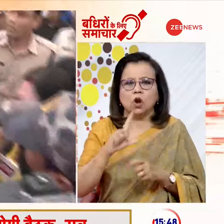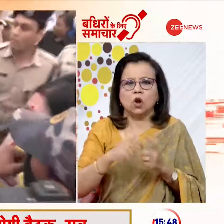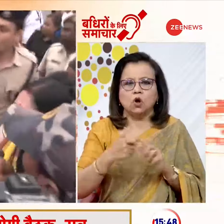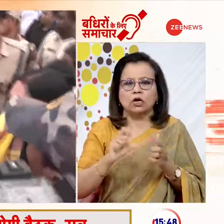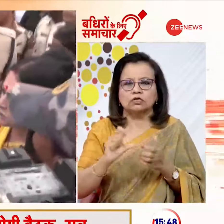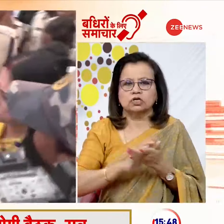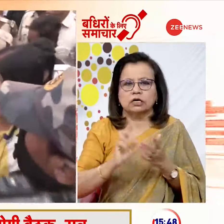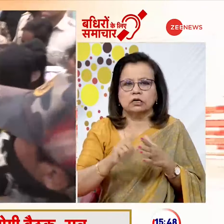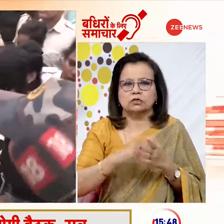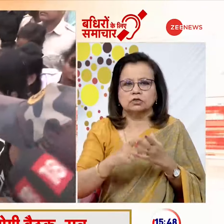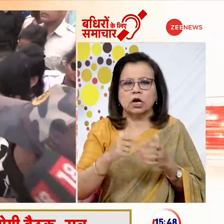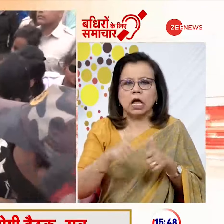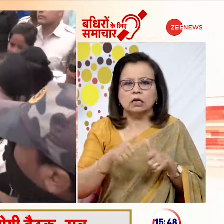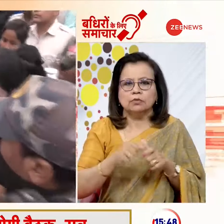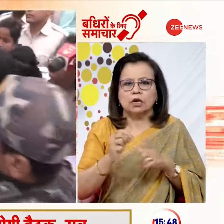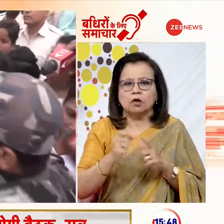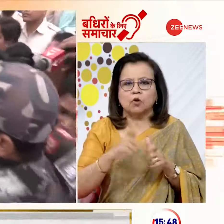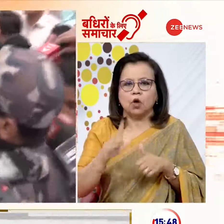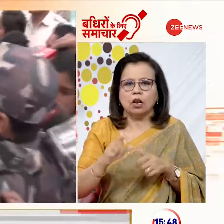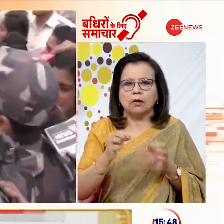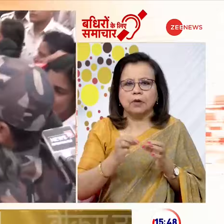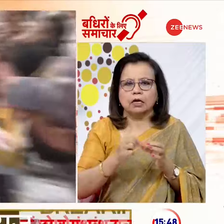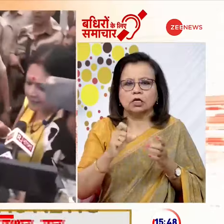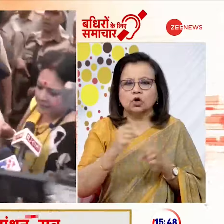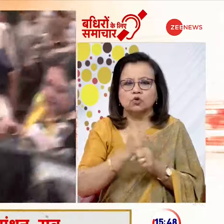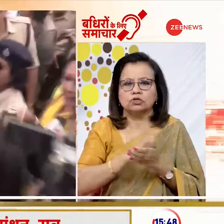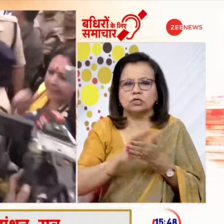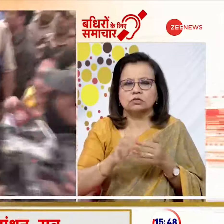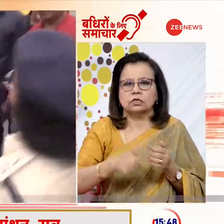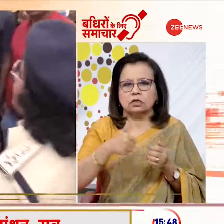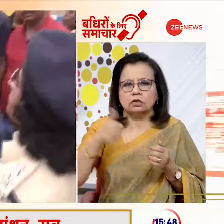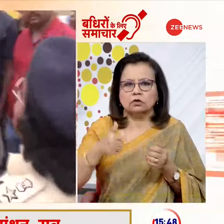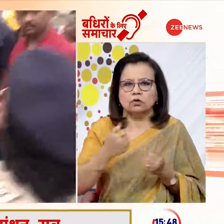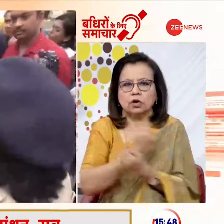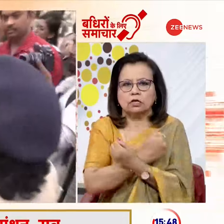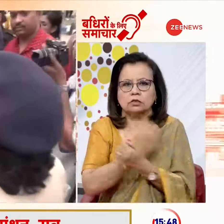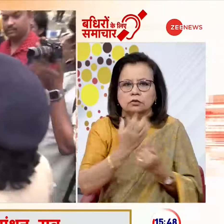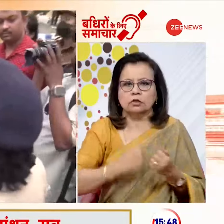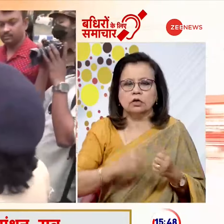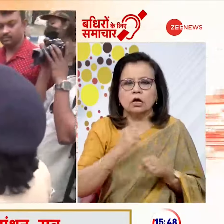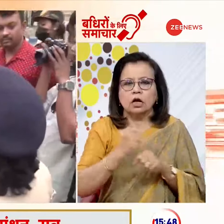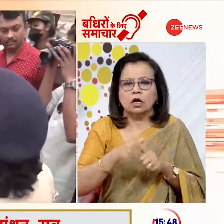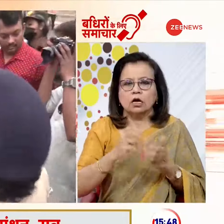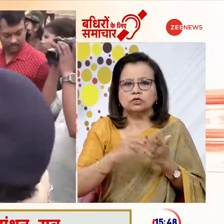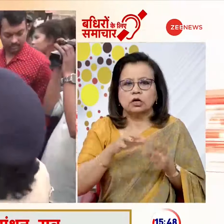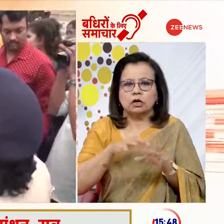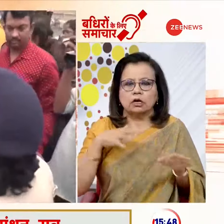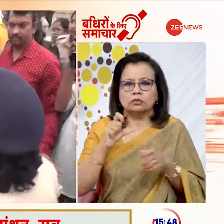चैठर जी अगनिमित्रा पॉल भारती घोश जैसी नेताओं को हिरासत में लिया वहीं गर्जना रैली में सीम मम्ताब एनरजी